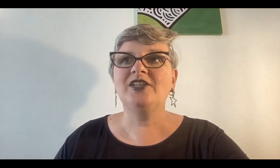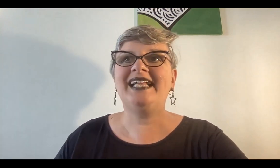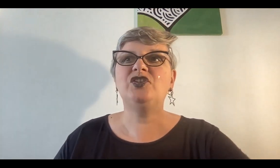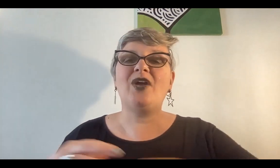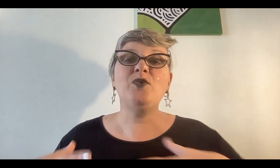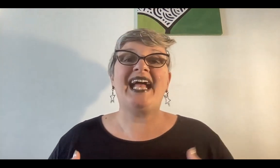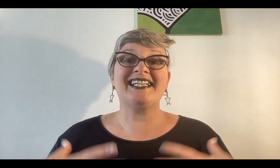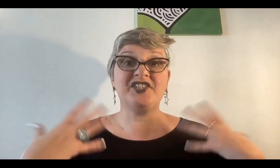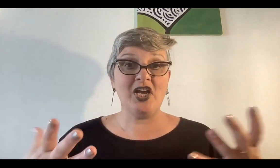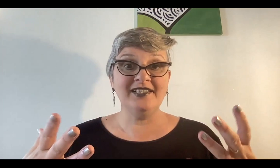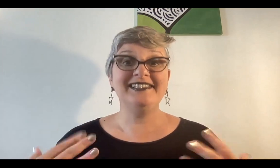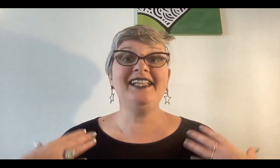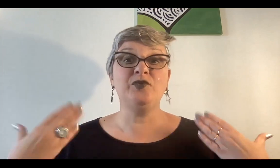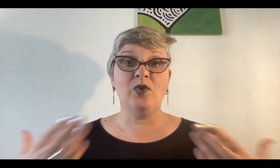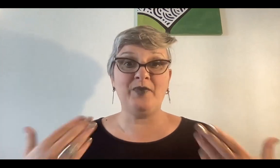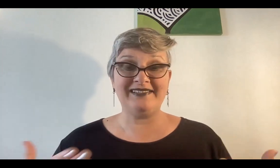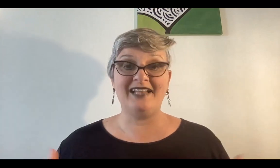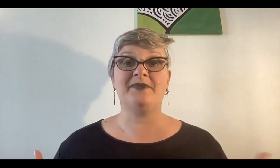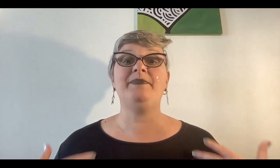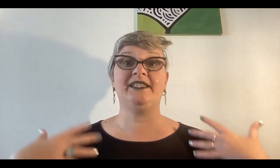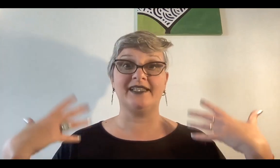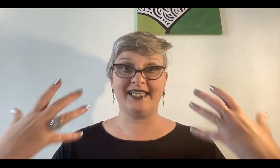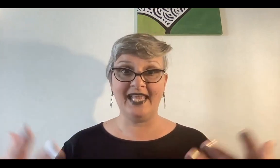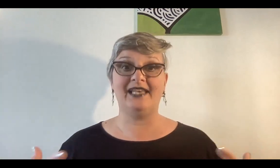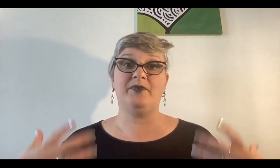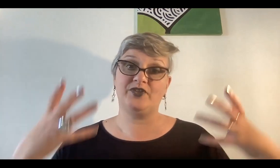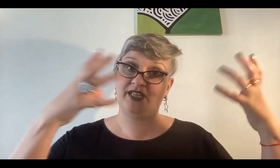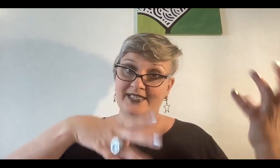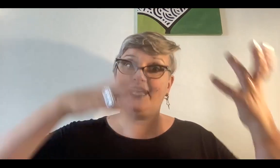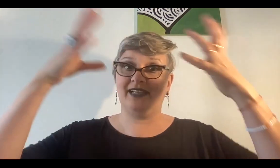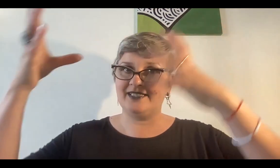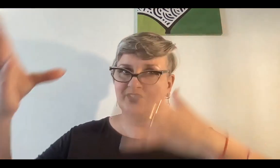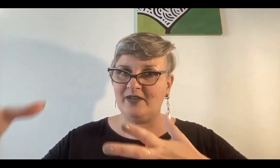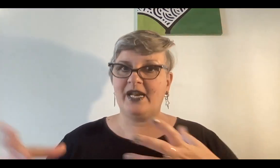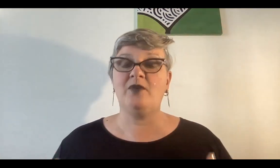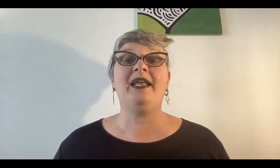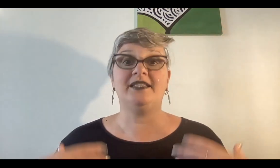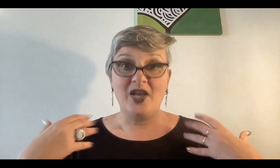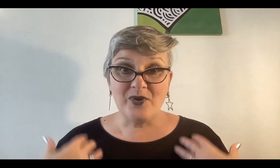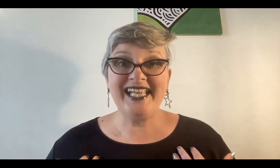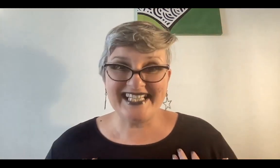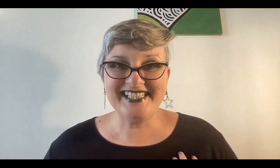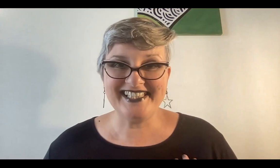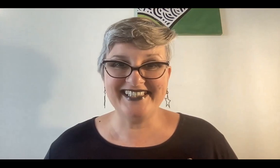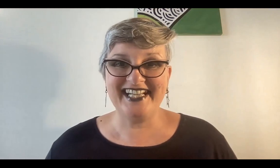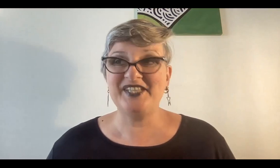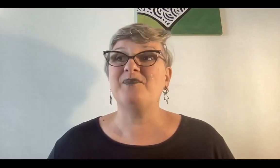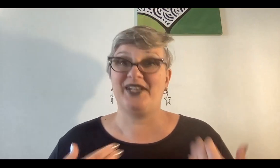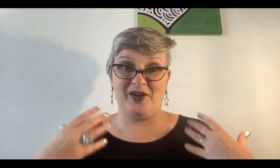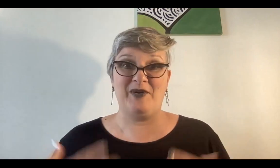lo tanto hay una acción desde tu cuerpo astral se van a presentar señales por eso te decía anda las sesiones paranormales ¿por qué las hice este año? porque como